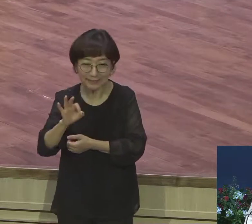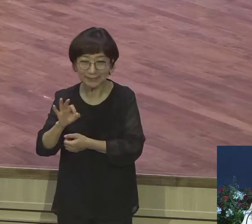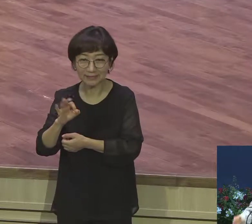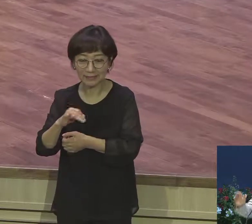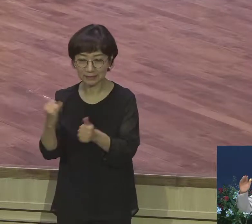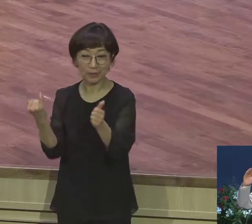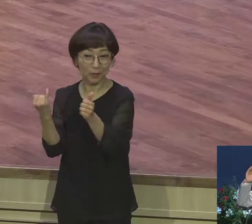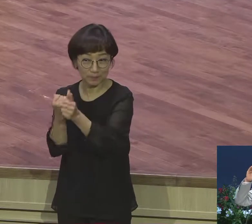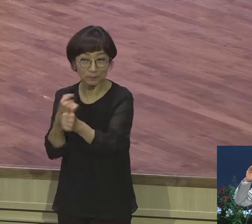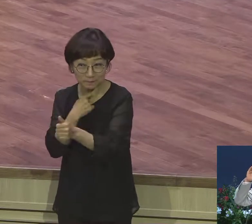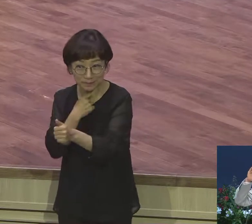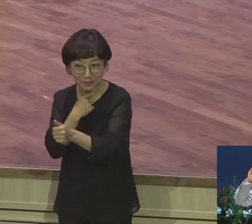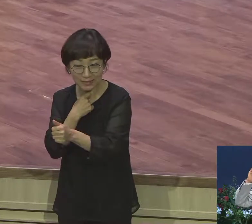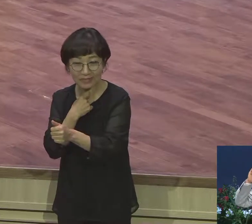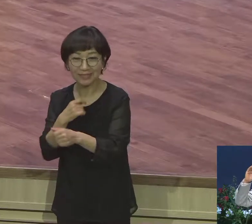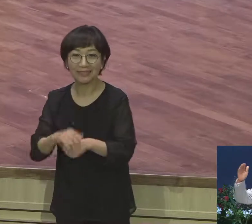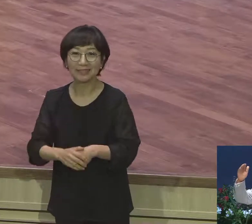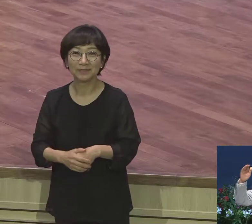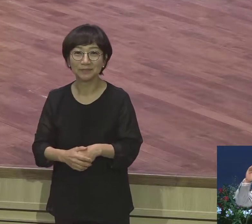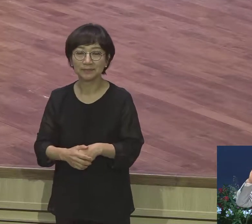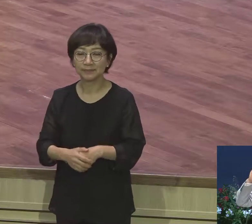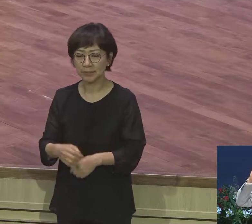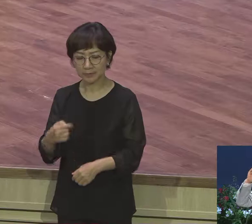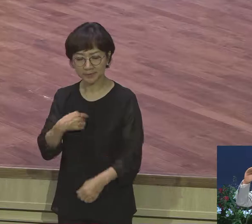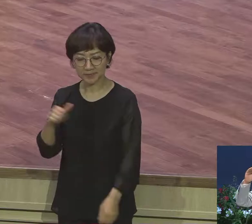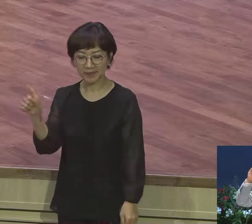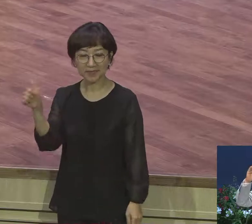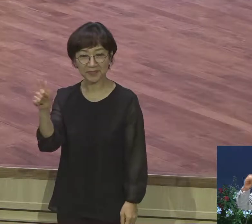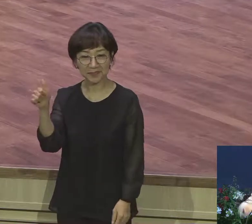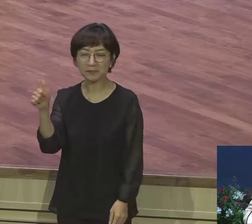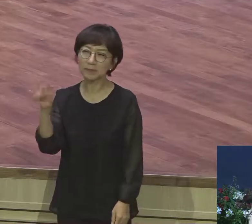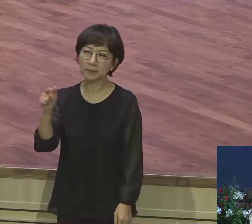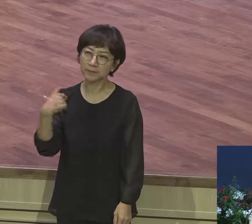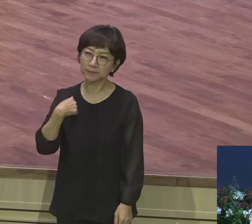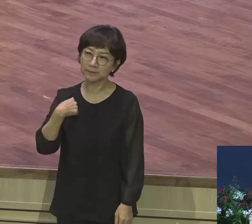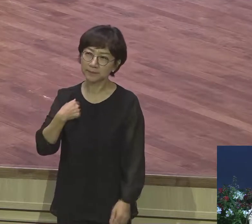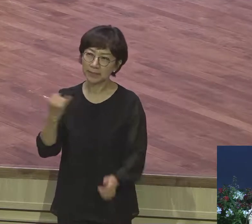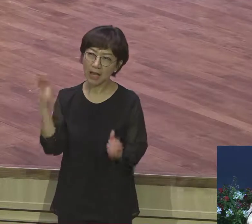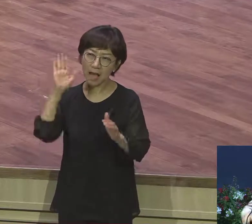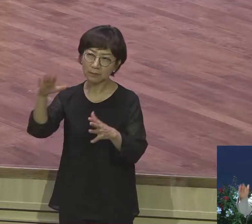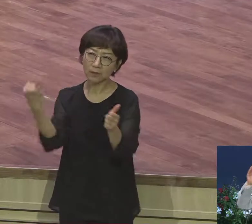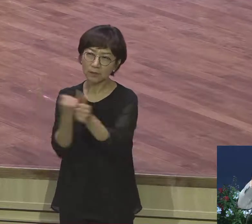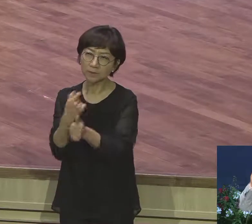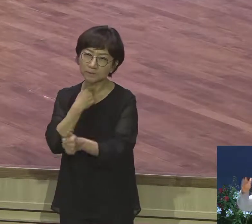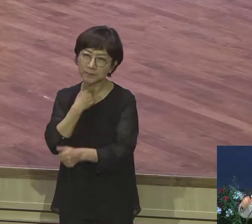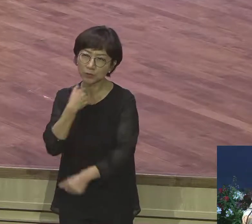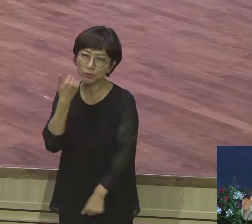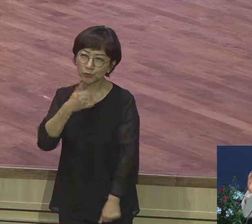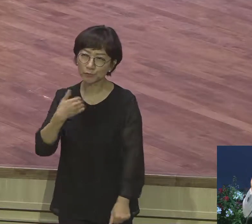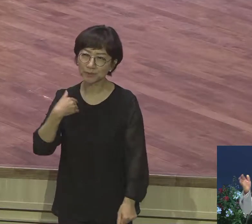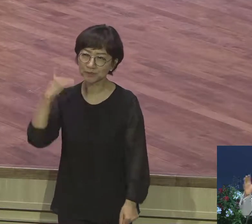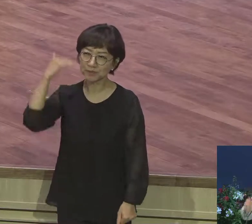내가 보는 남자는 키가 1m 80 체중은 얼마 코는 눈은